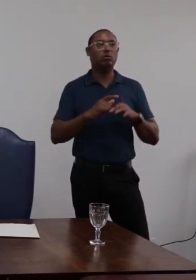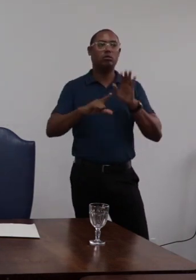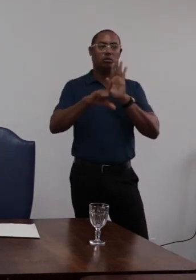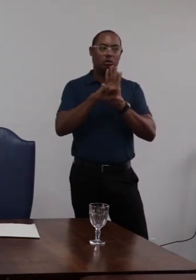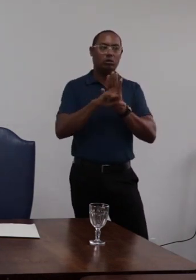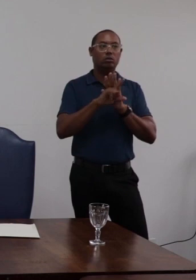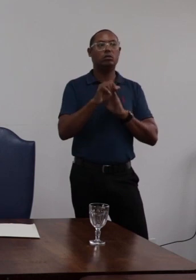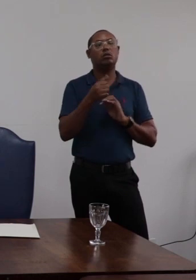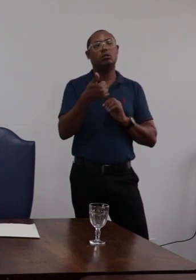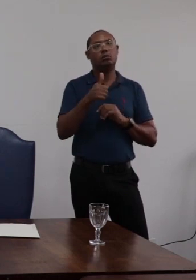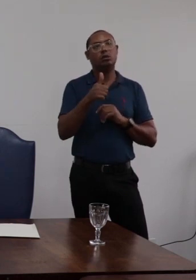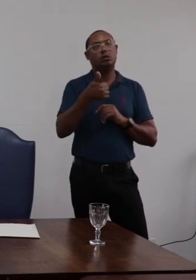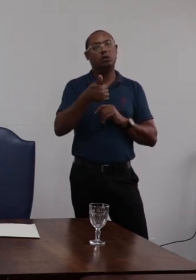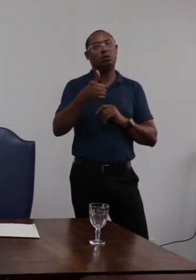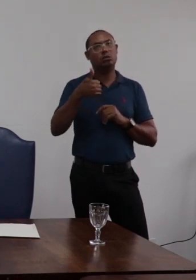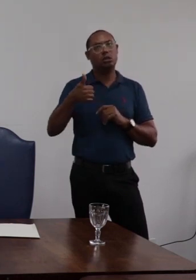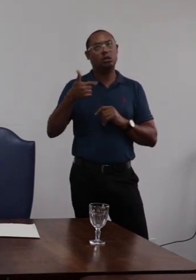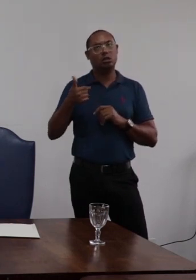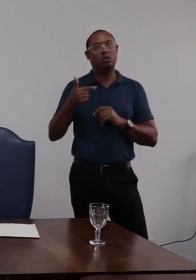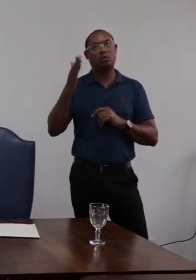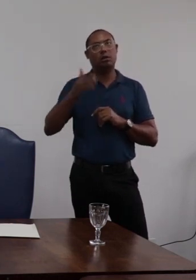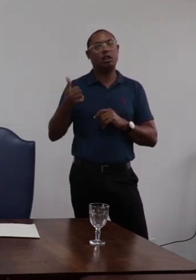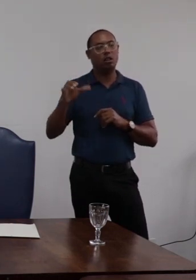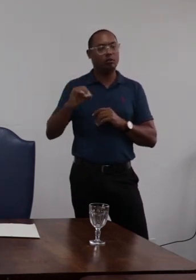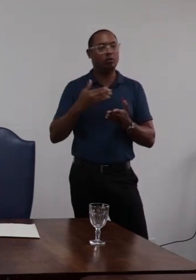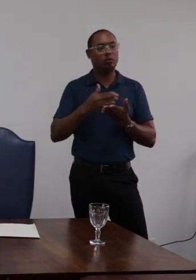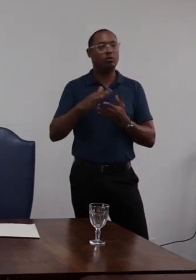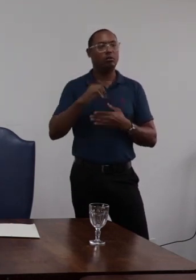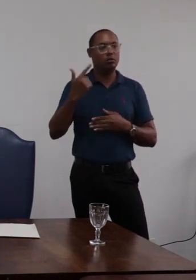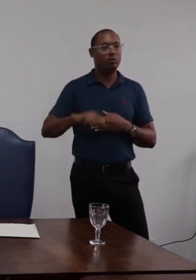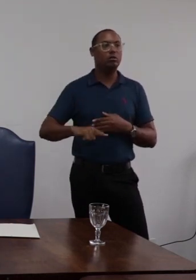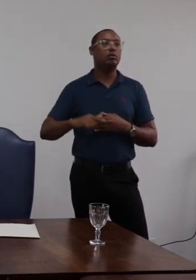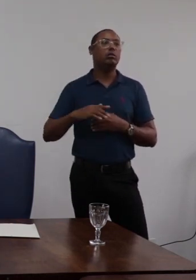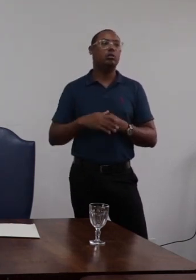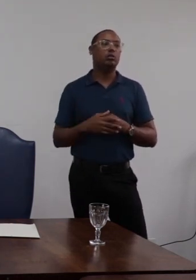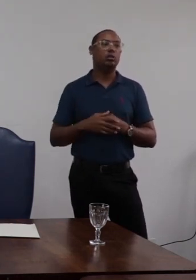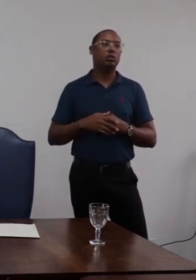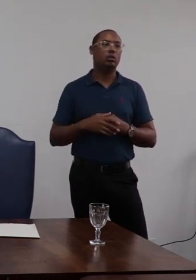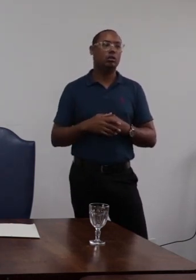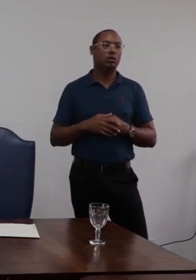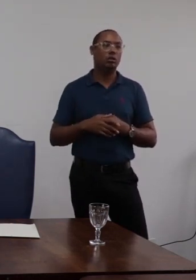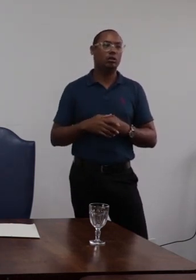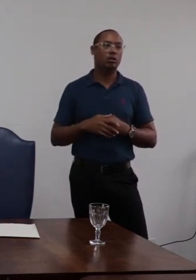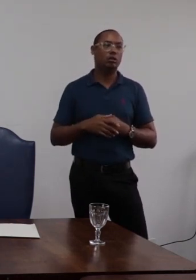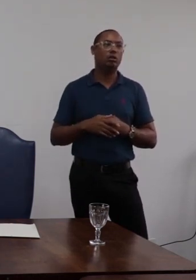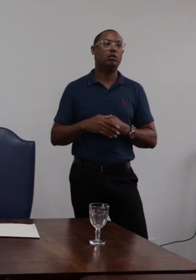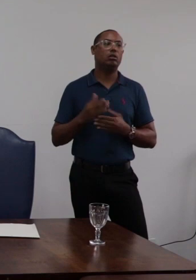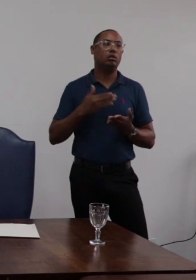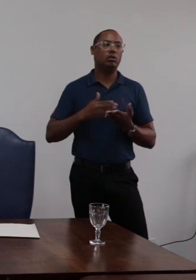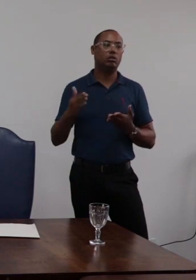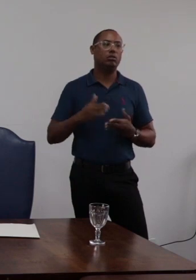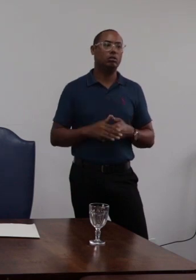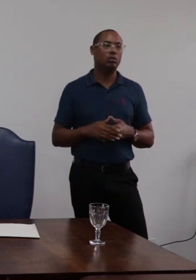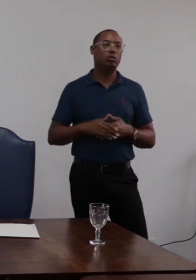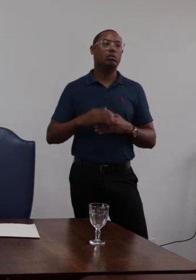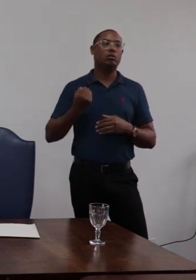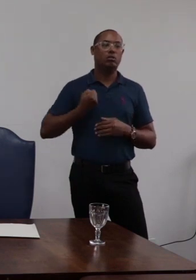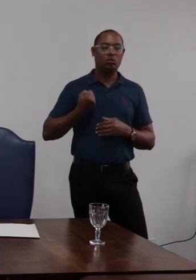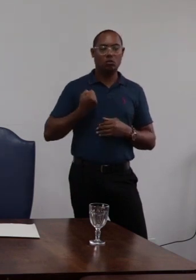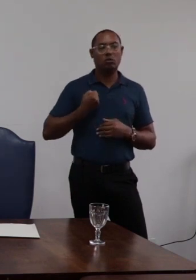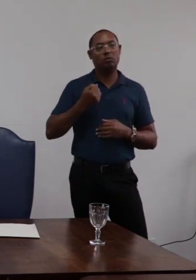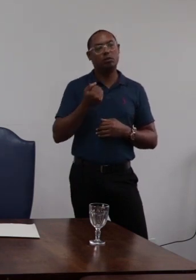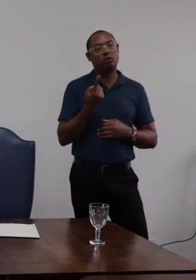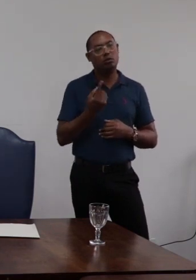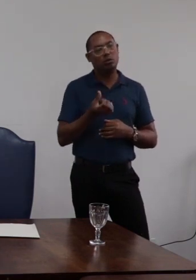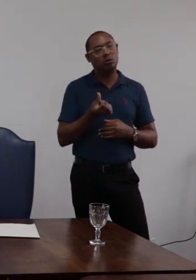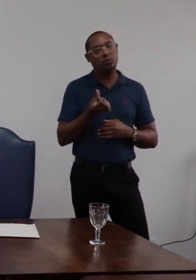de 8.012 barra 90 um pouco antes que repetirei novamente a íntegra do mesmo aqui artigo 168